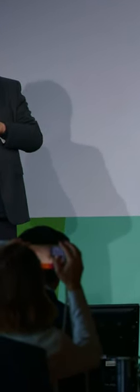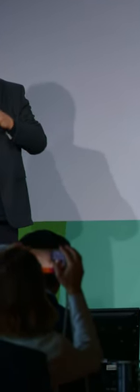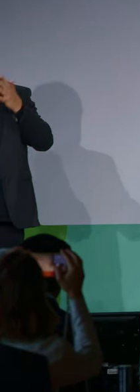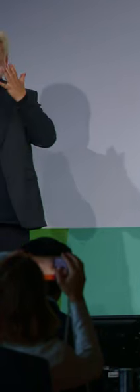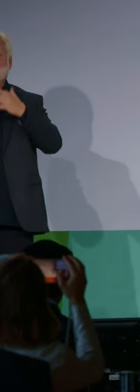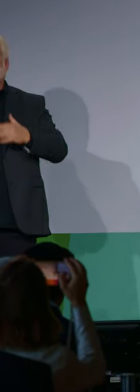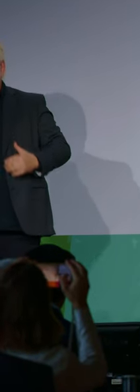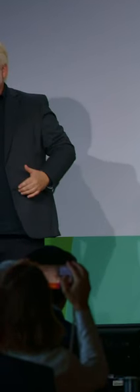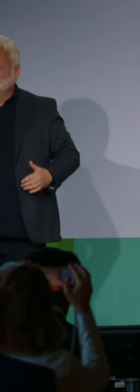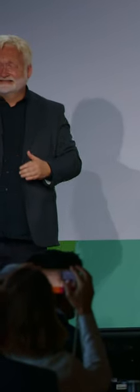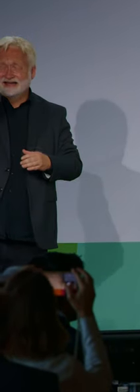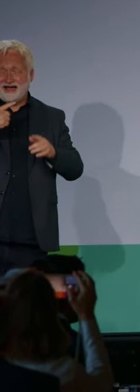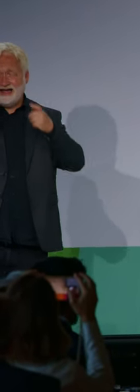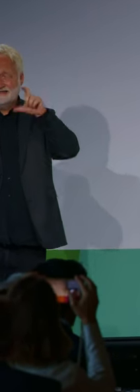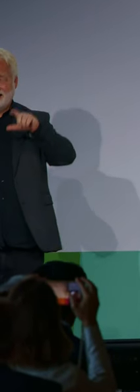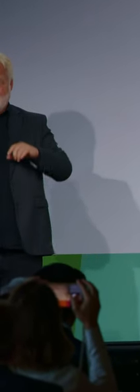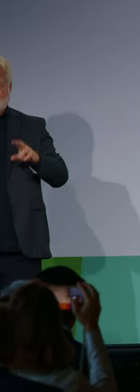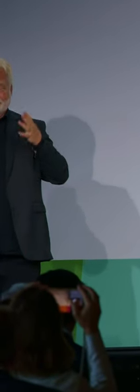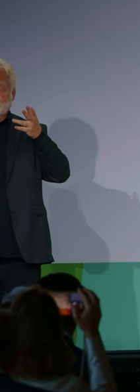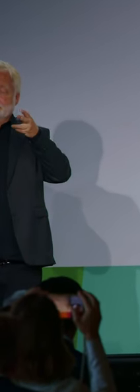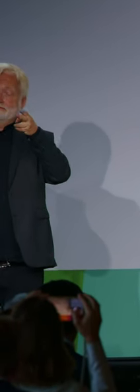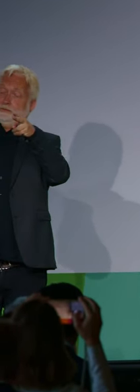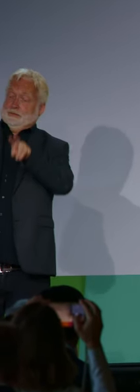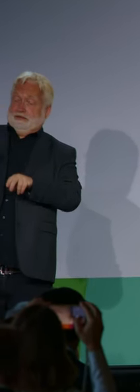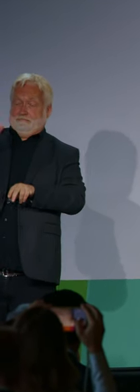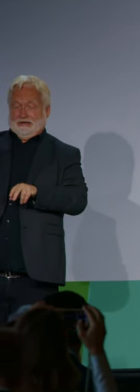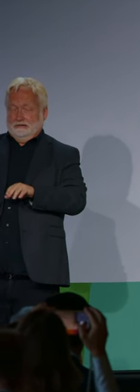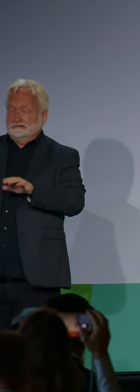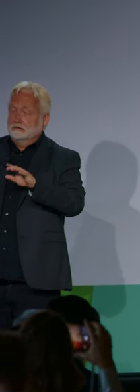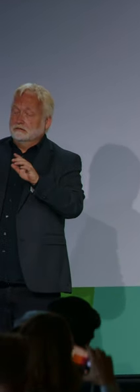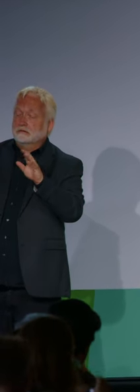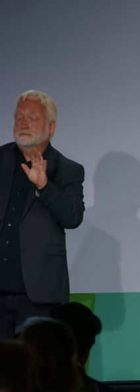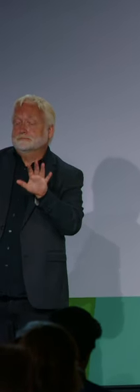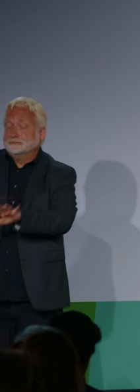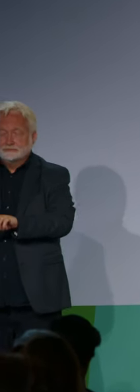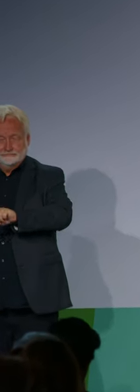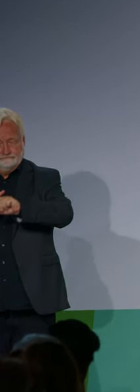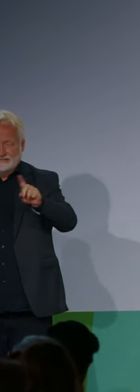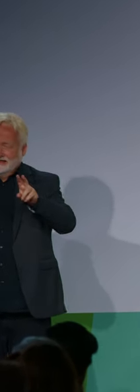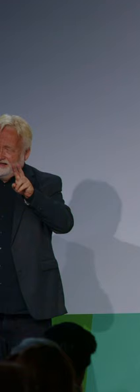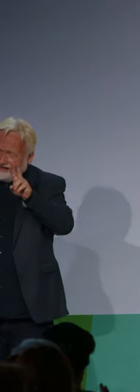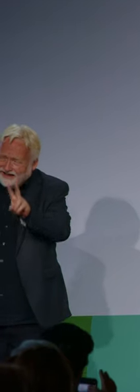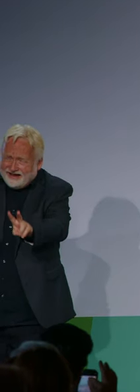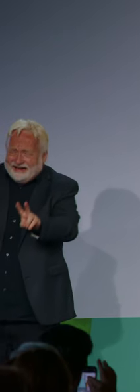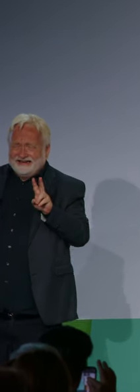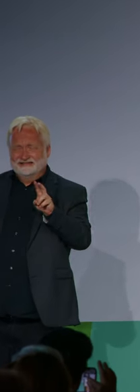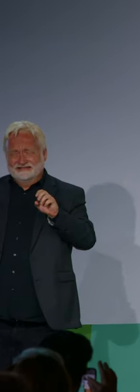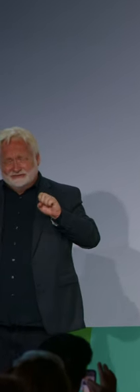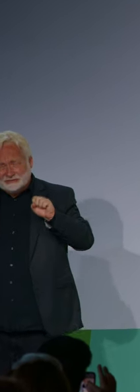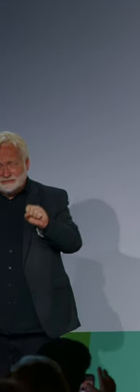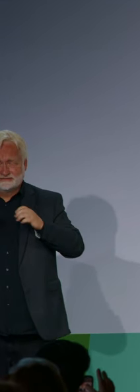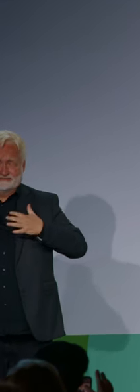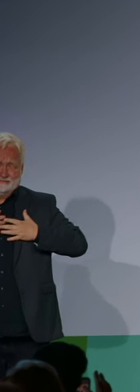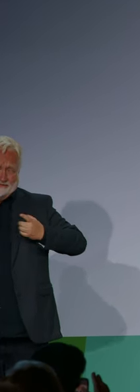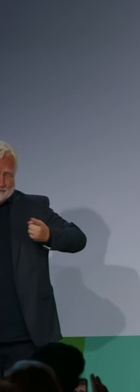Verpflichtung aller staatlichen Gewalt. Man könnte meinen, damit sei eigentlich alles gesagt. Denn Artikel